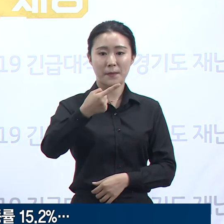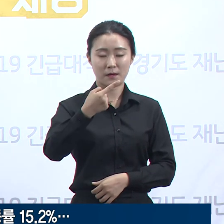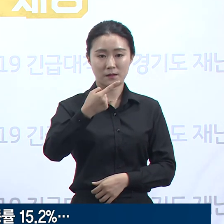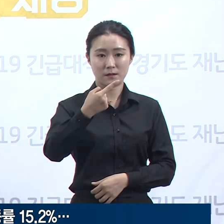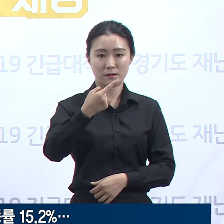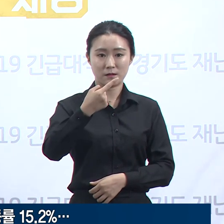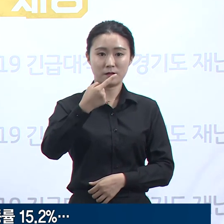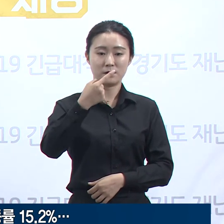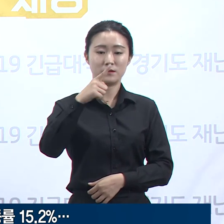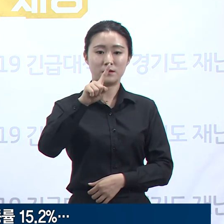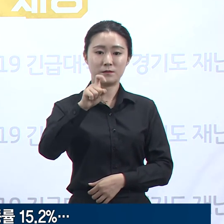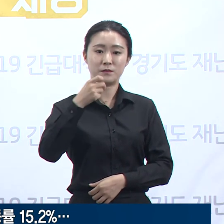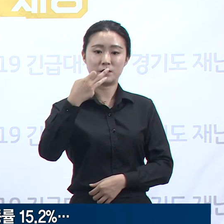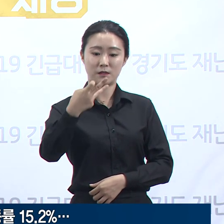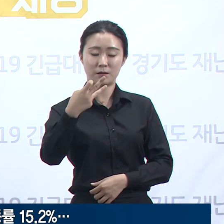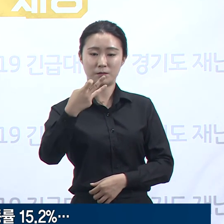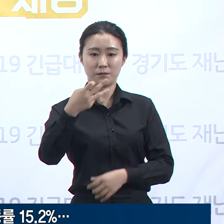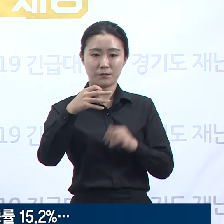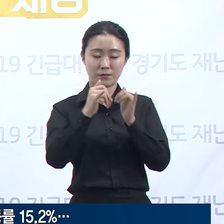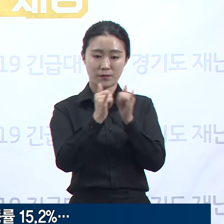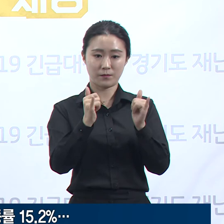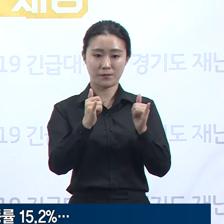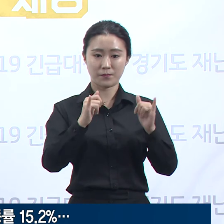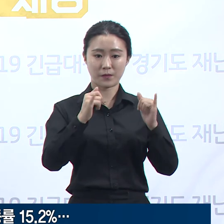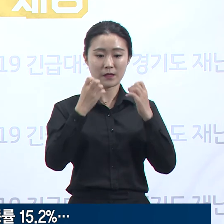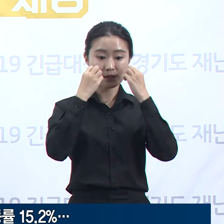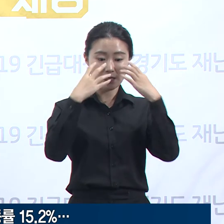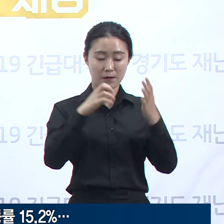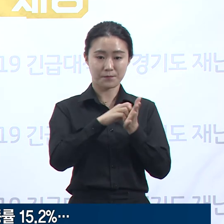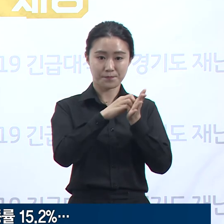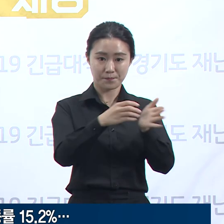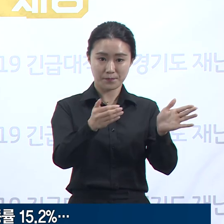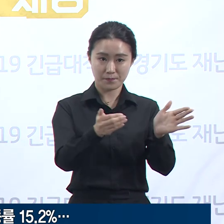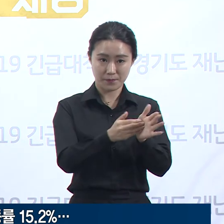퇴소하였으며 18명이 타 의료기관으로 전원되었습니다.